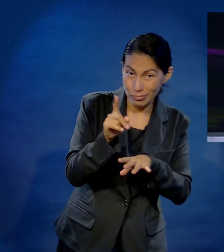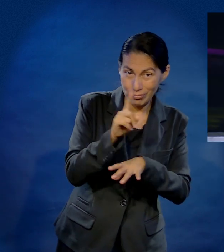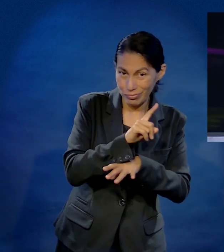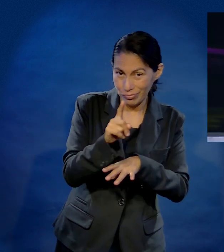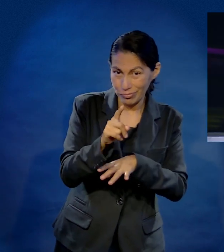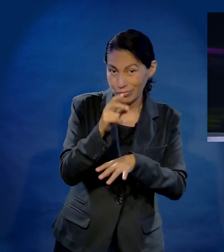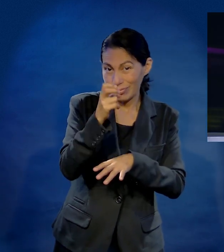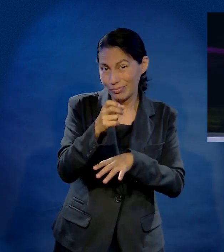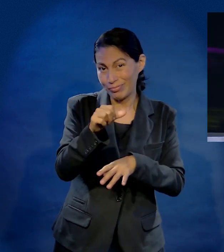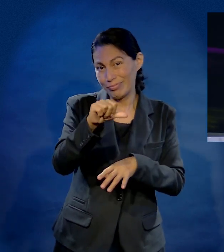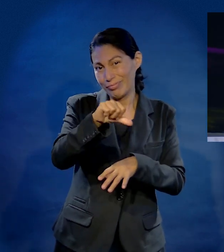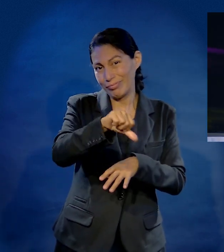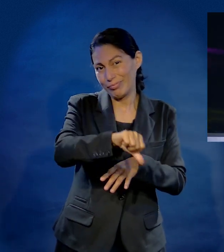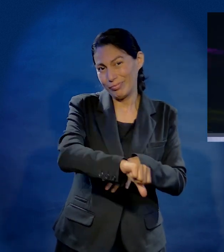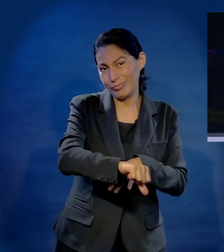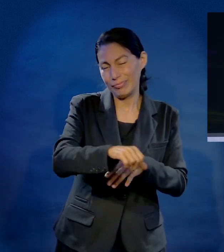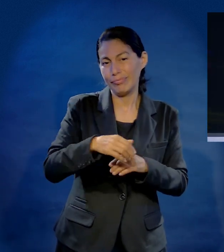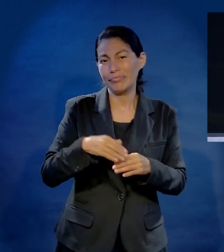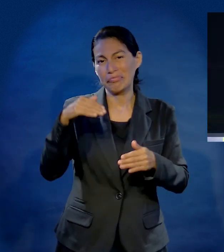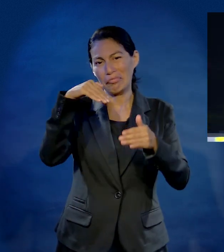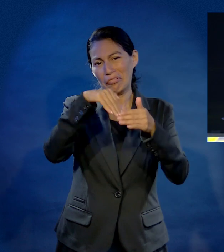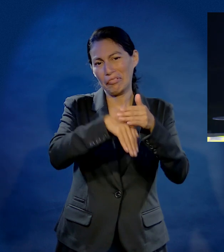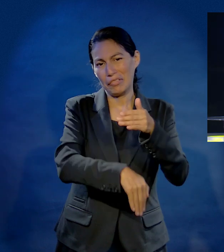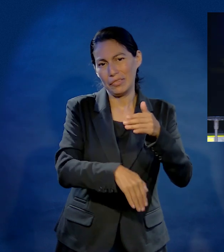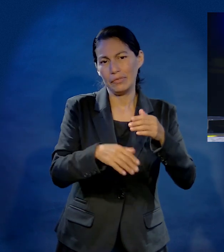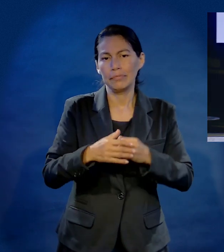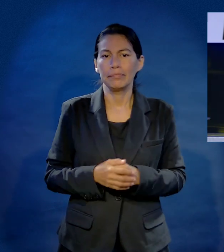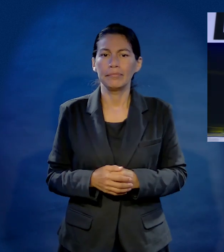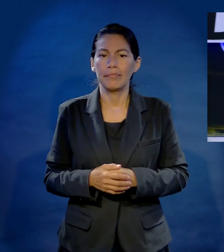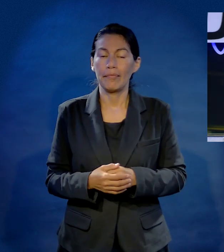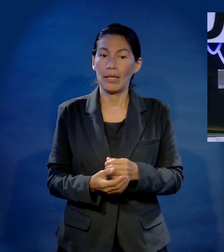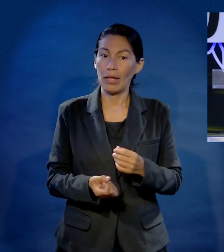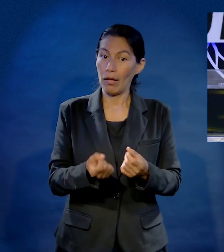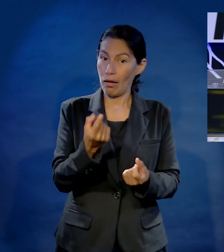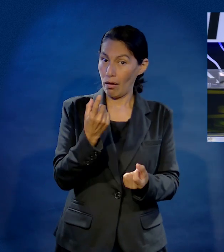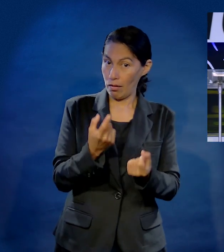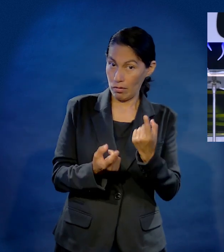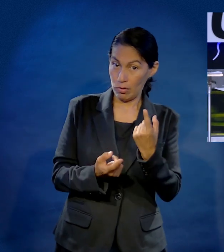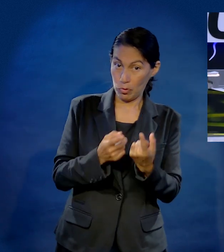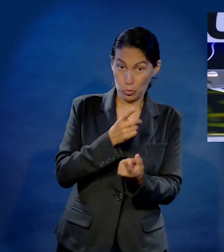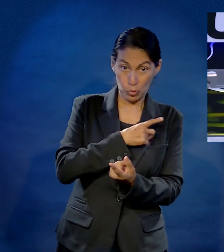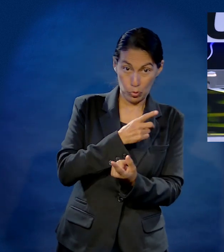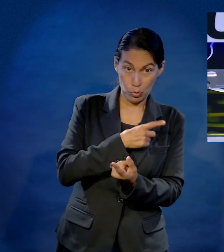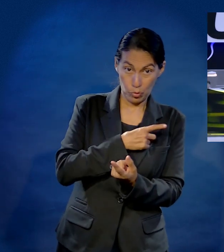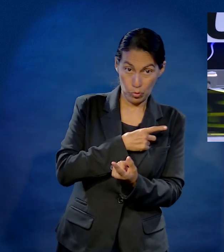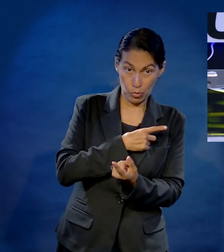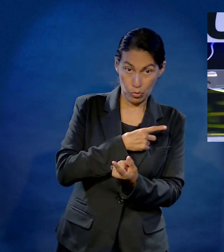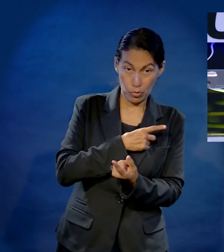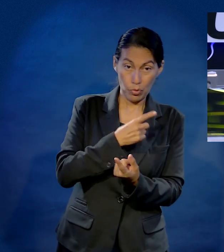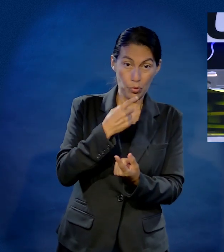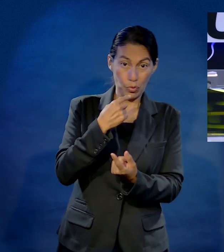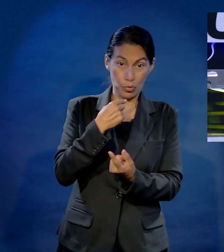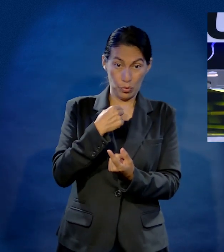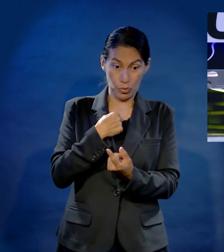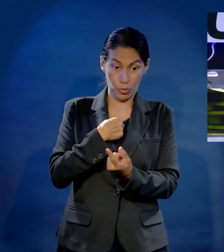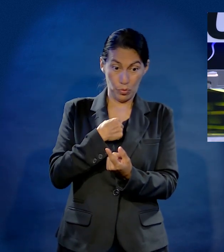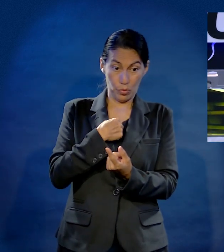no cambian, no cambian, a menos que haya un milagro, pero nadie ha nacido hasta ahora que pueda